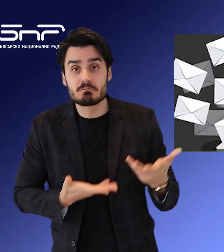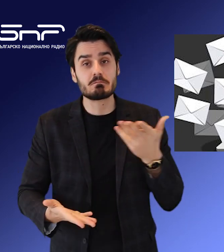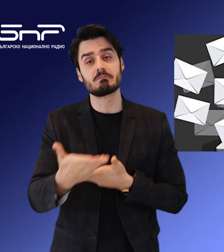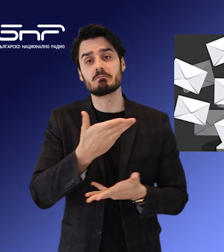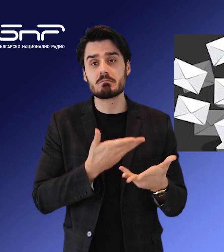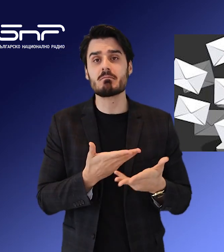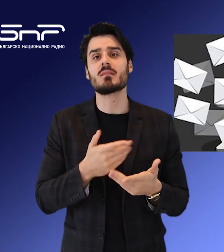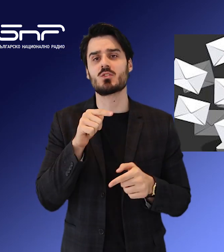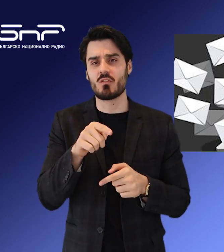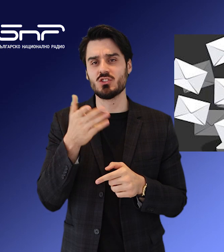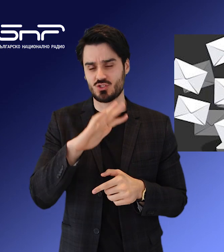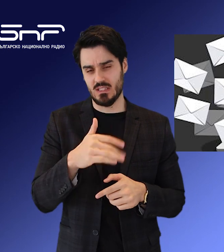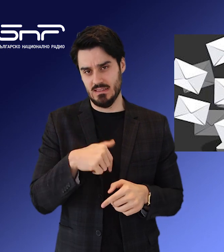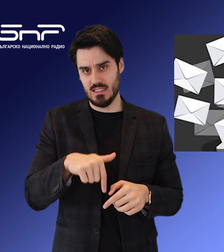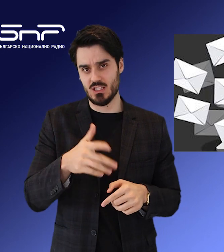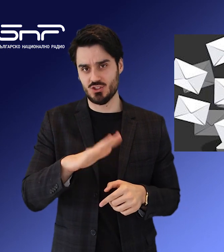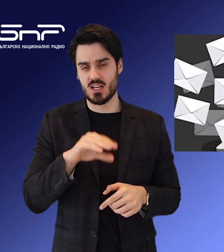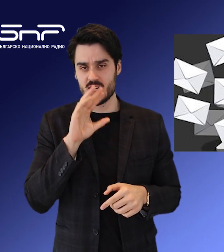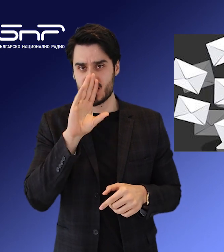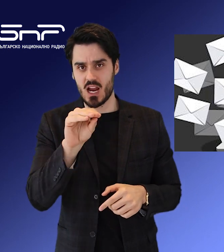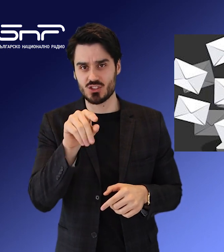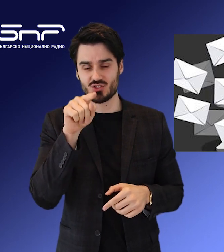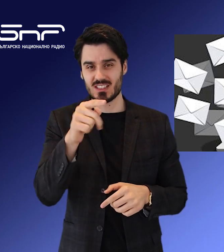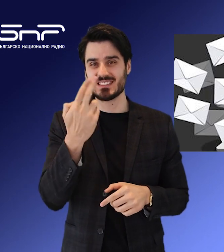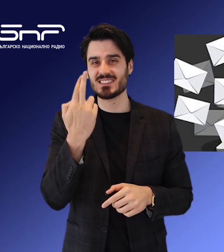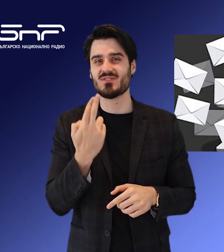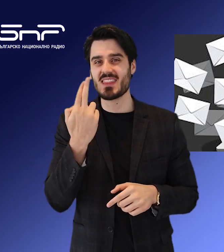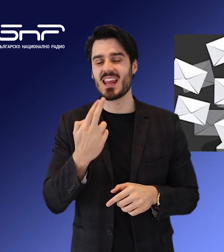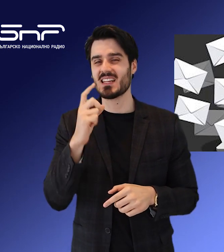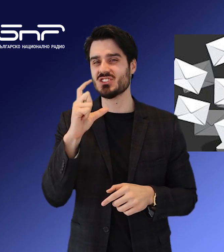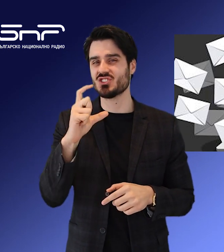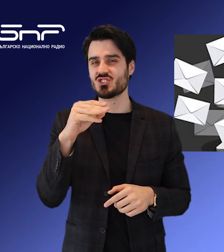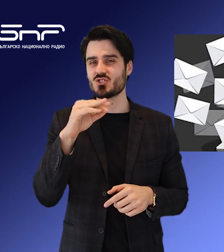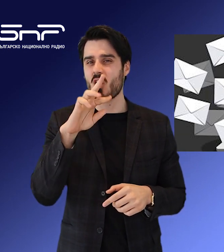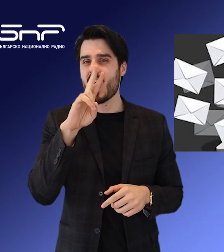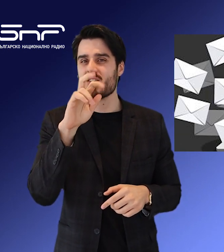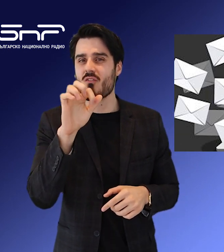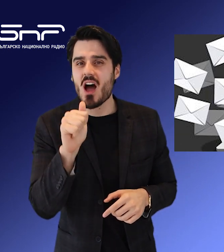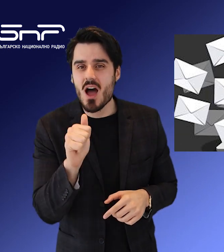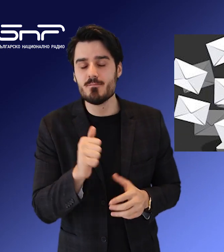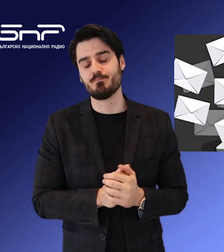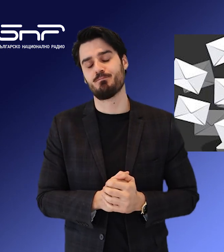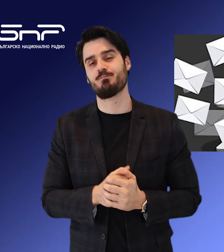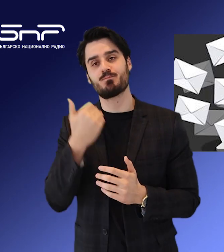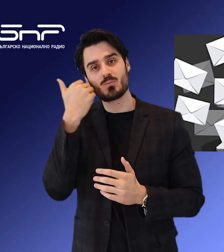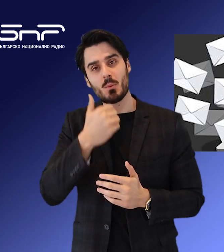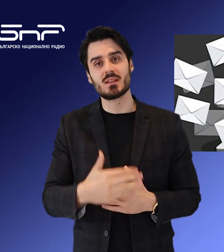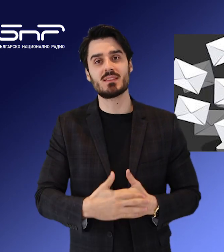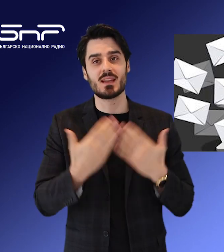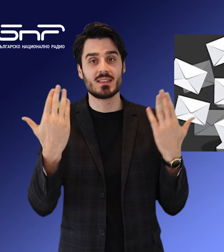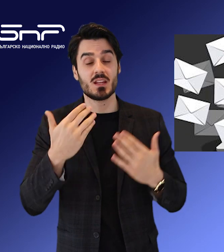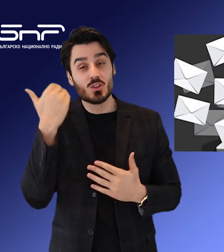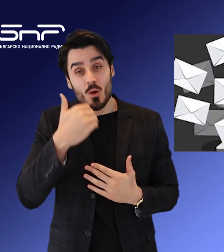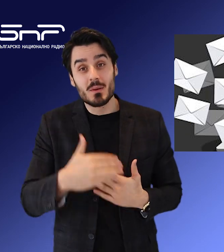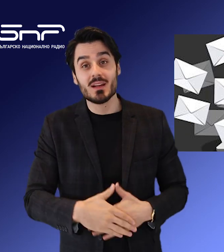избирателна комисия? Това ще ни каже сега Цветелина Стоянова, която проследи тази среща. Добър ден! Добър ден!